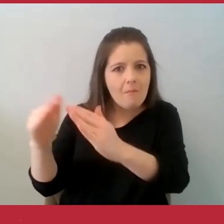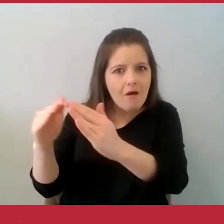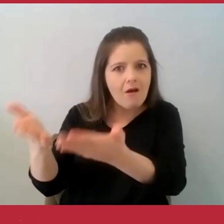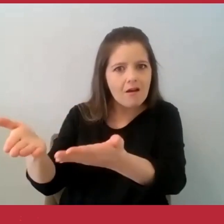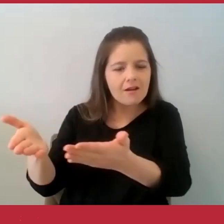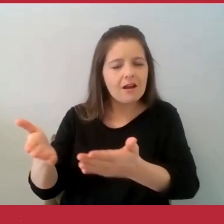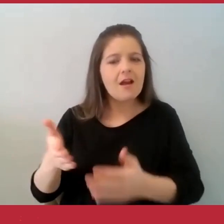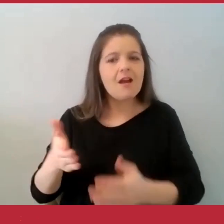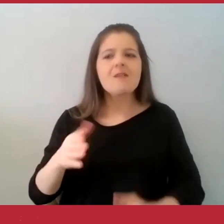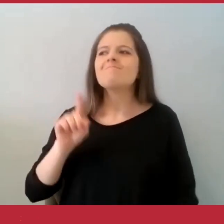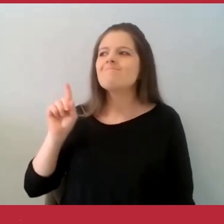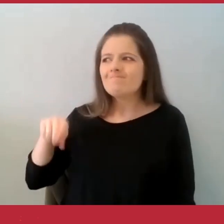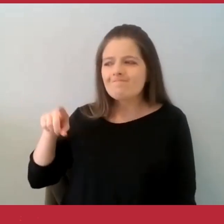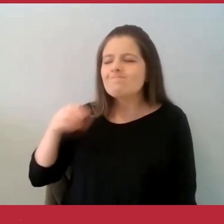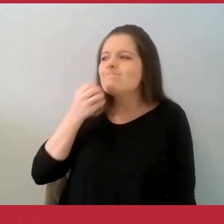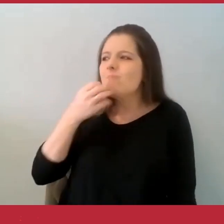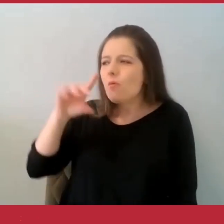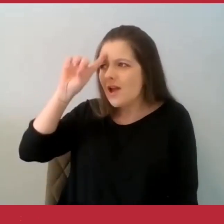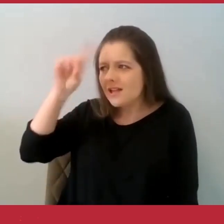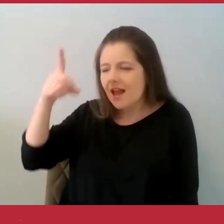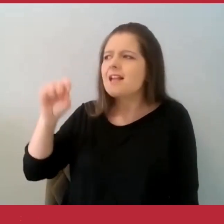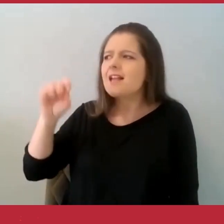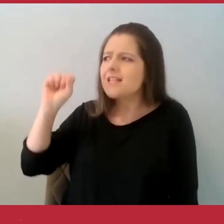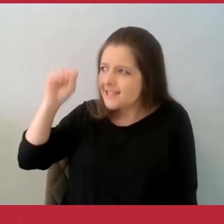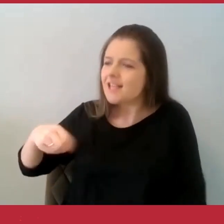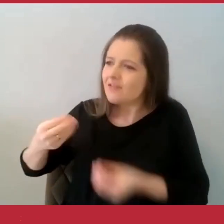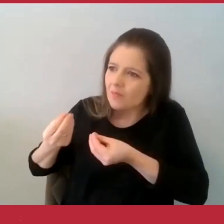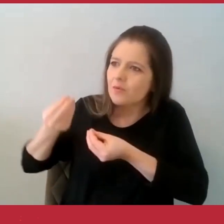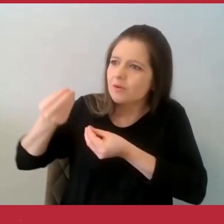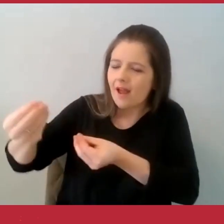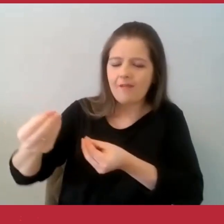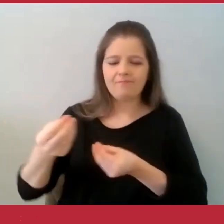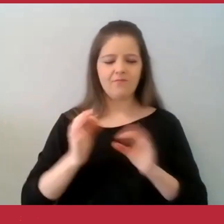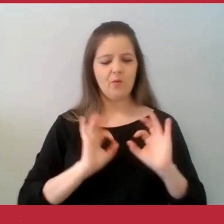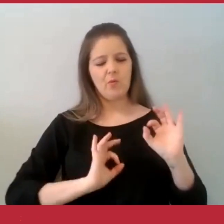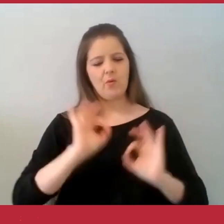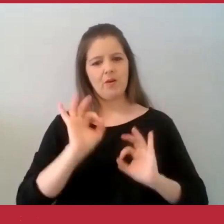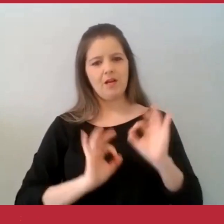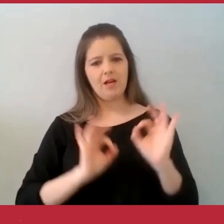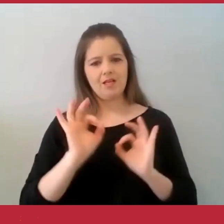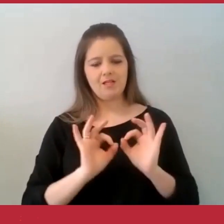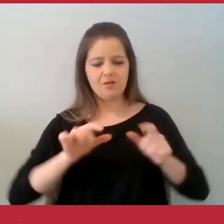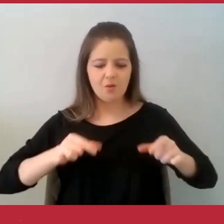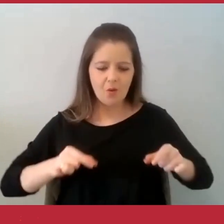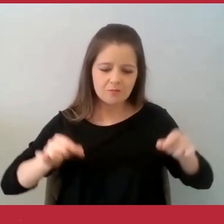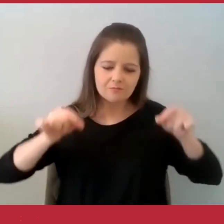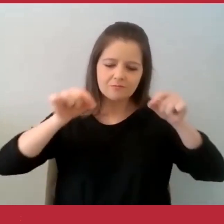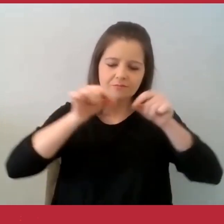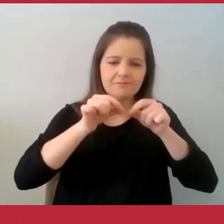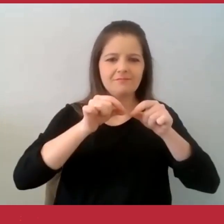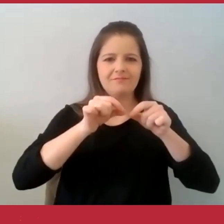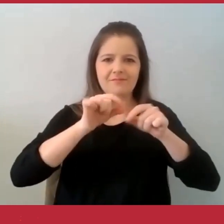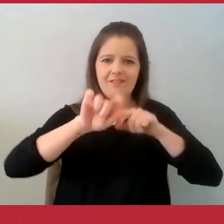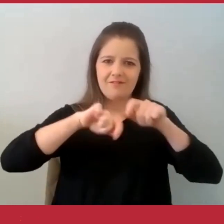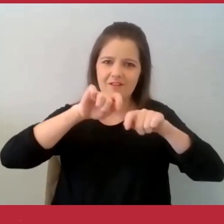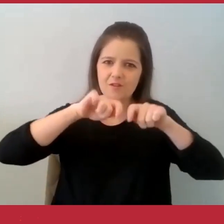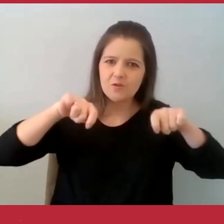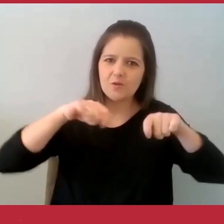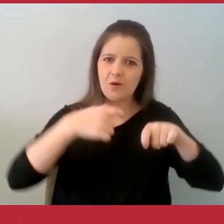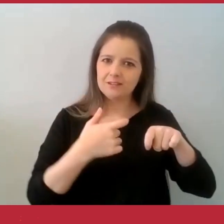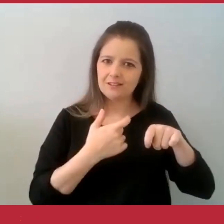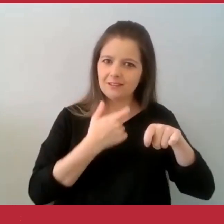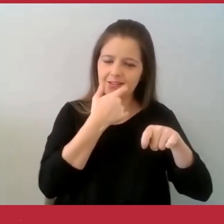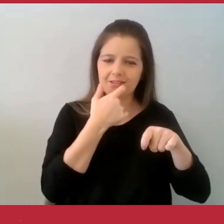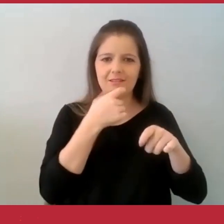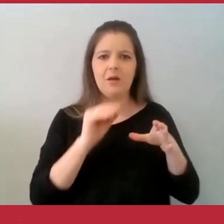sim, vamos dividir. Preparou os biscoitos, colocou dentro da cesta, colocou o